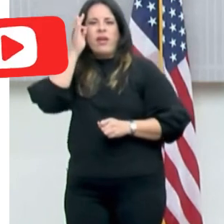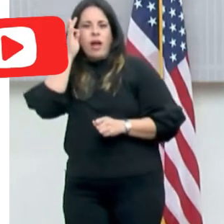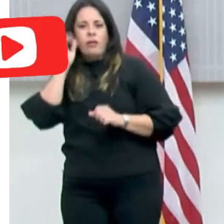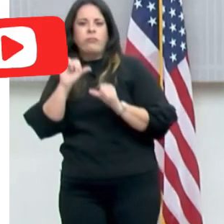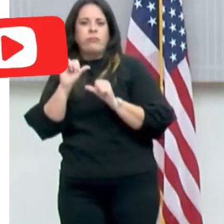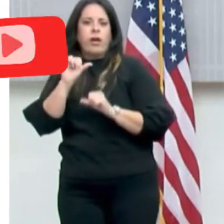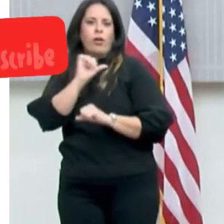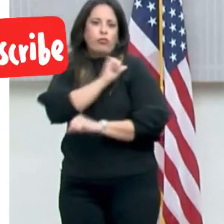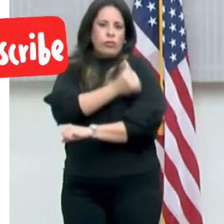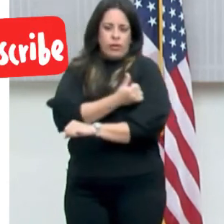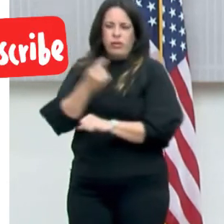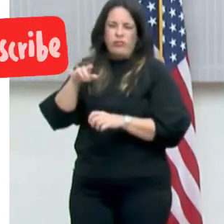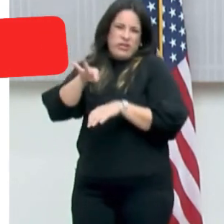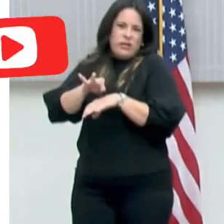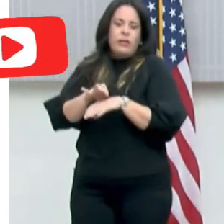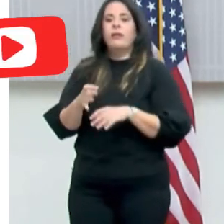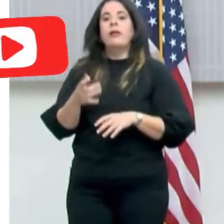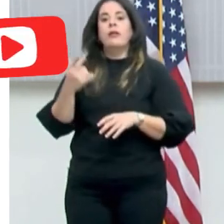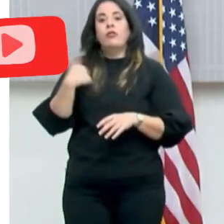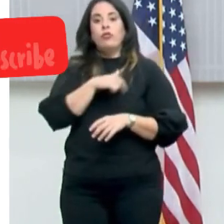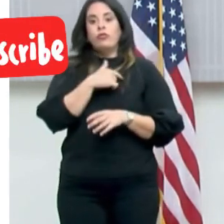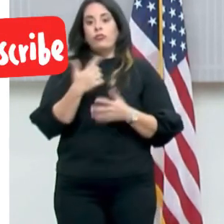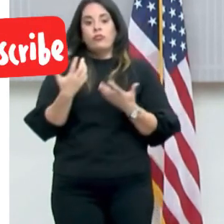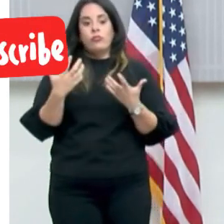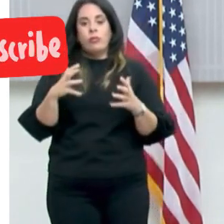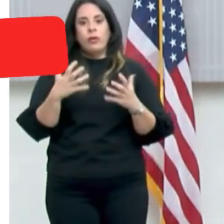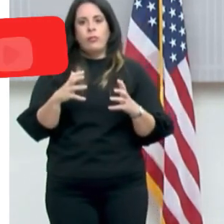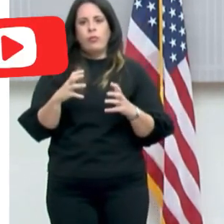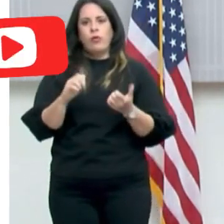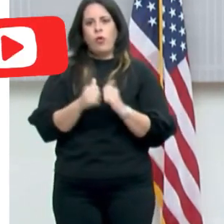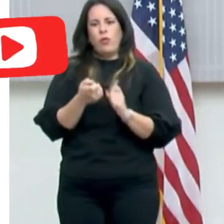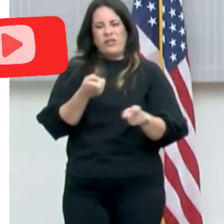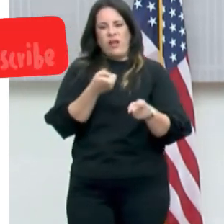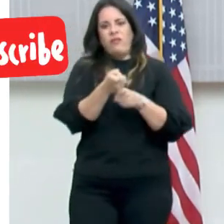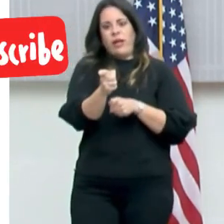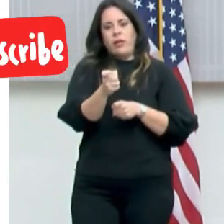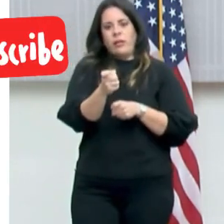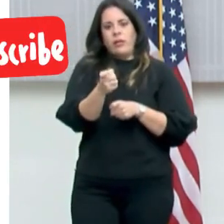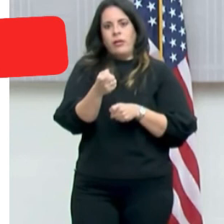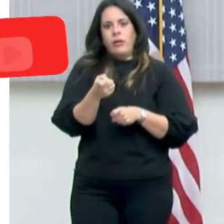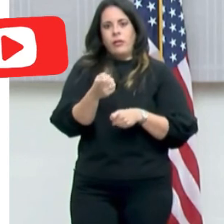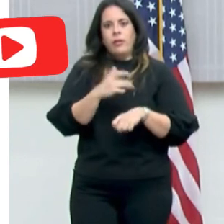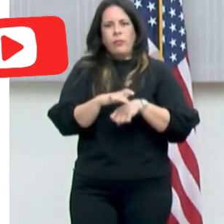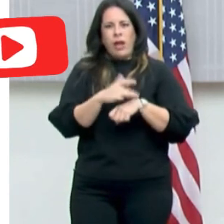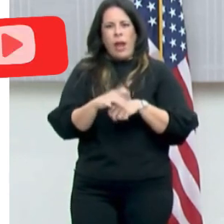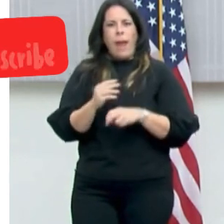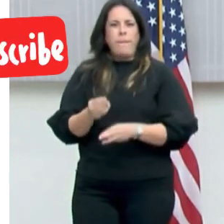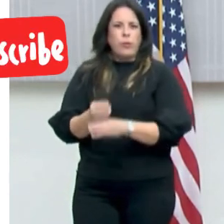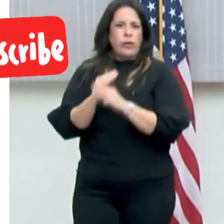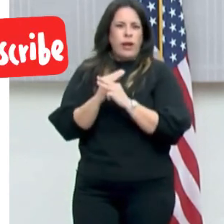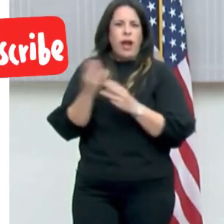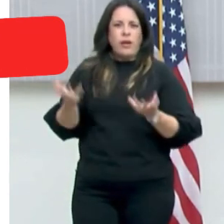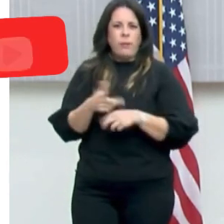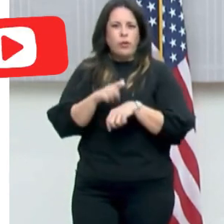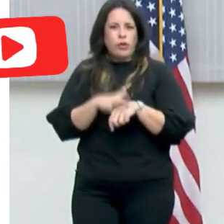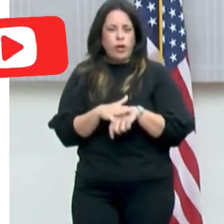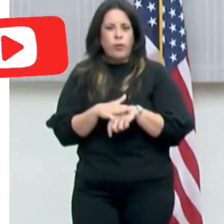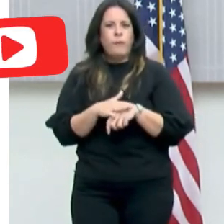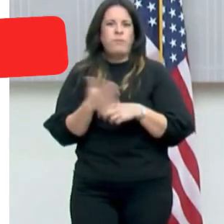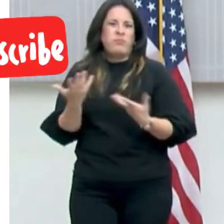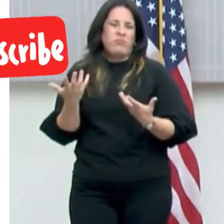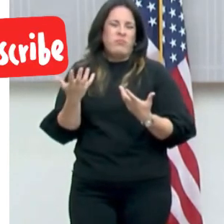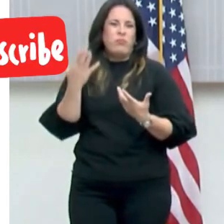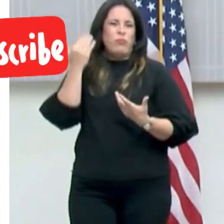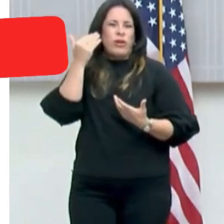Y lo que sí no queremos es que se afecte la disponibilidad de hipotecas en Puerto Rico por una medida